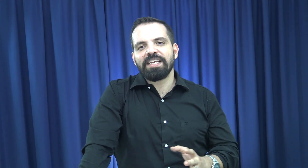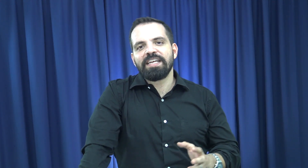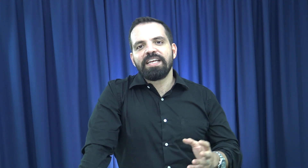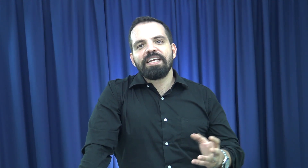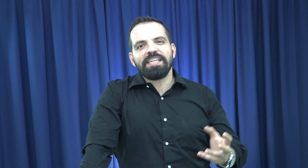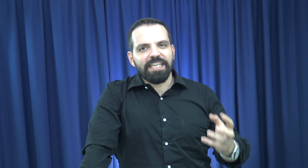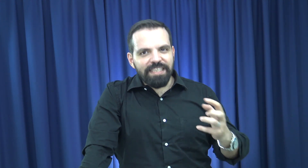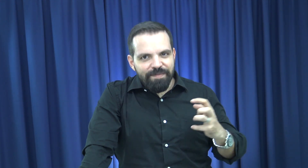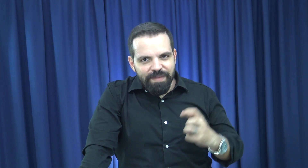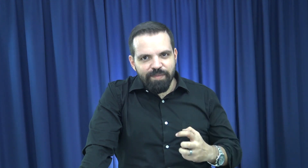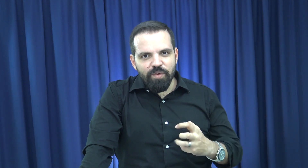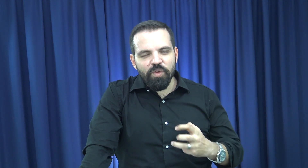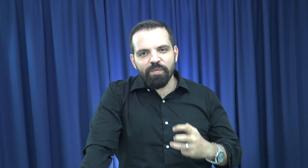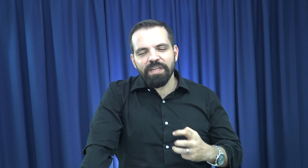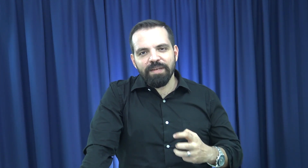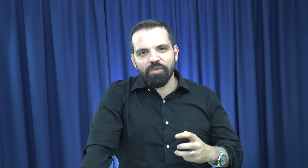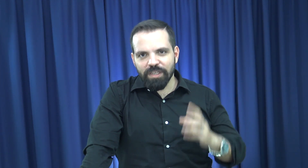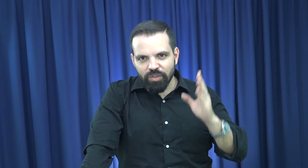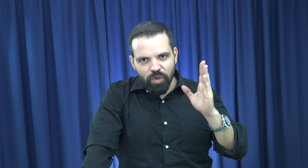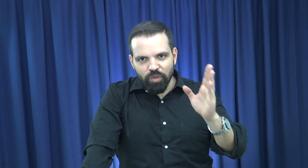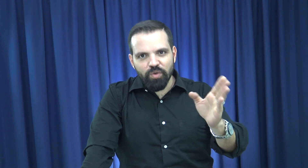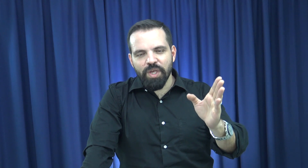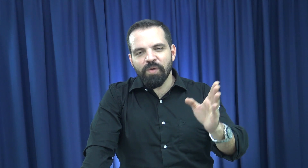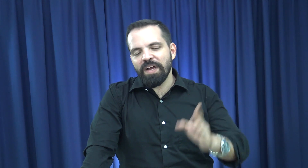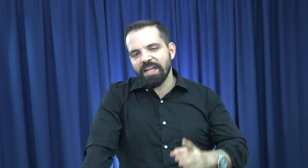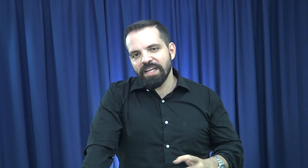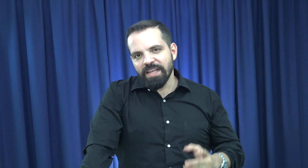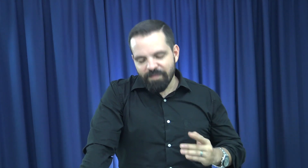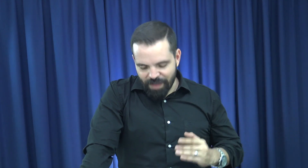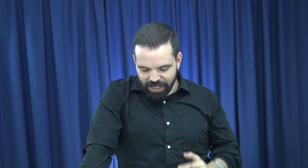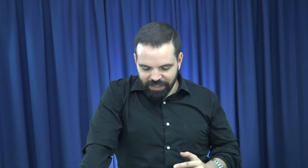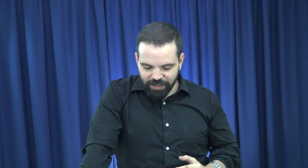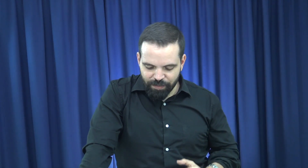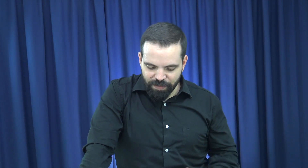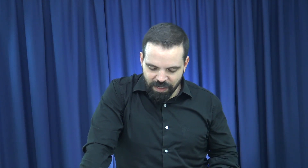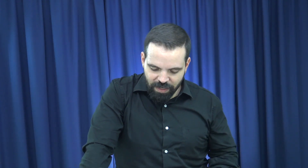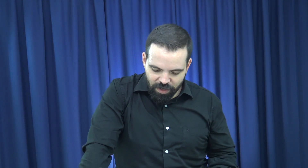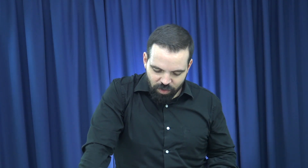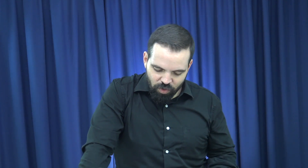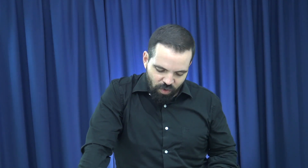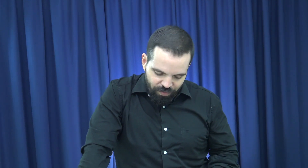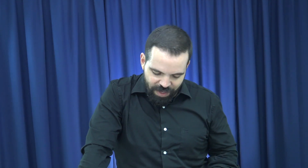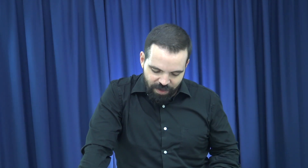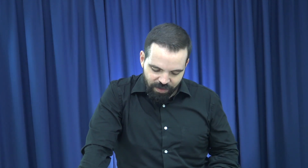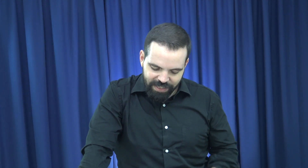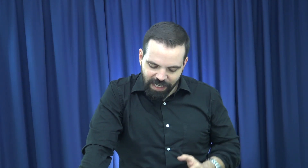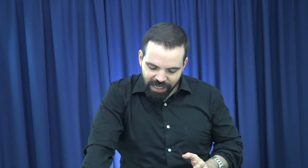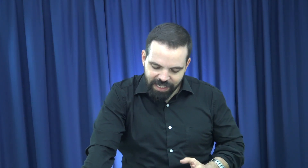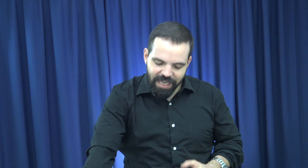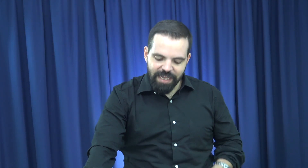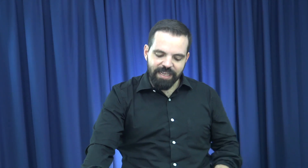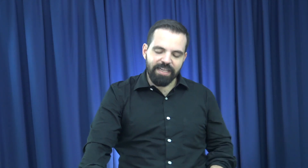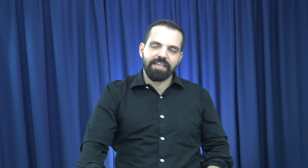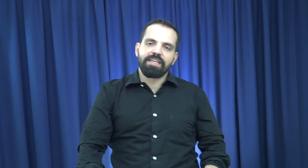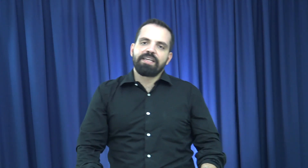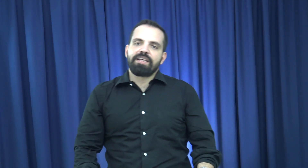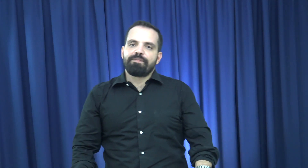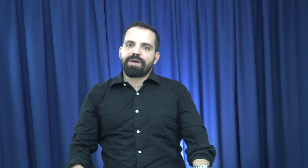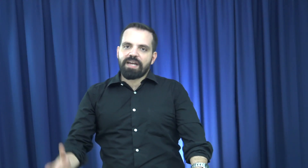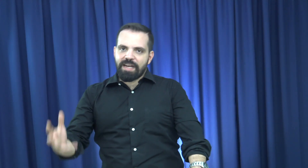y así mismo dormiré, porque solo tú, Jehová, me haces vivir confiado. ¿Qué se requiere para